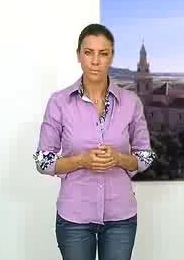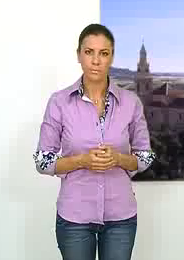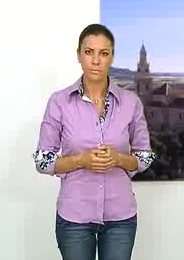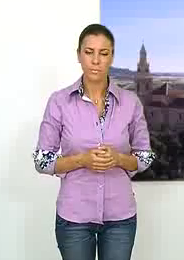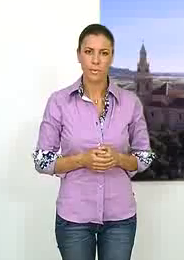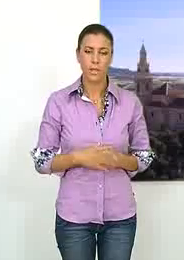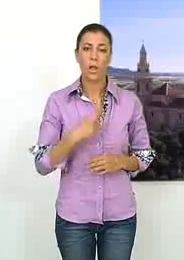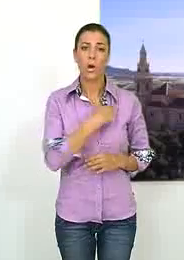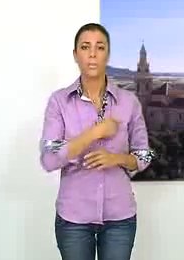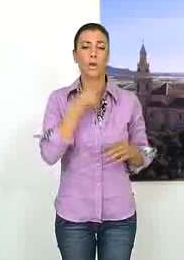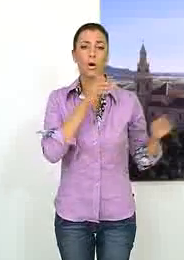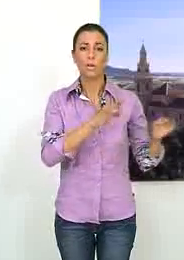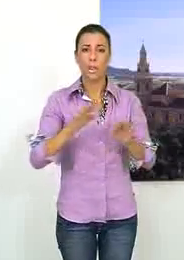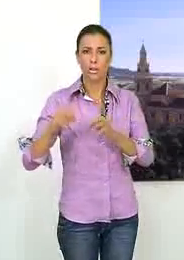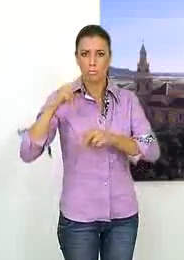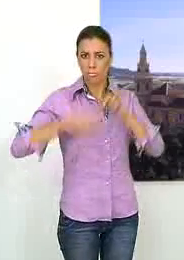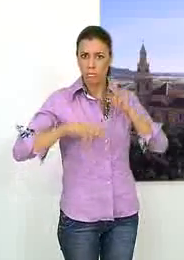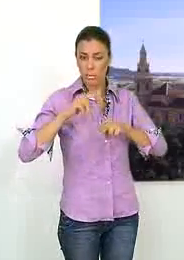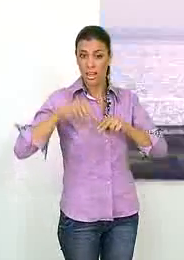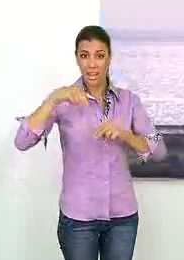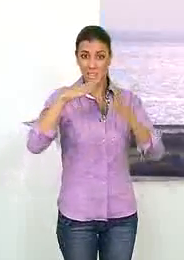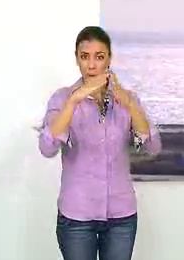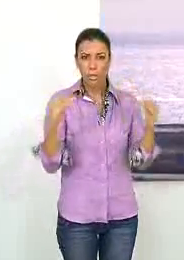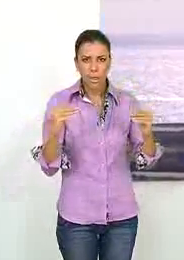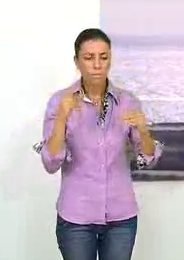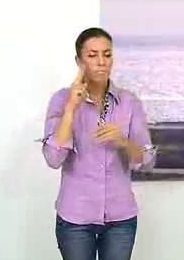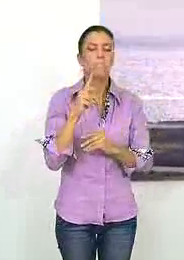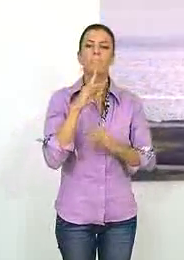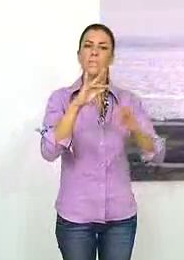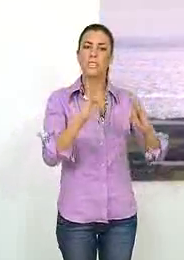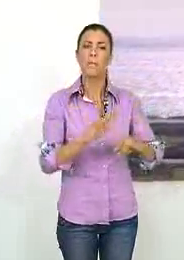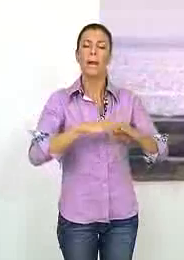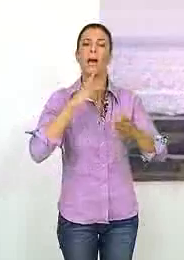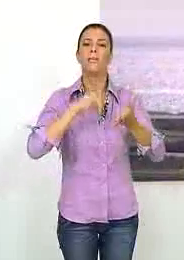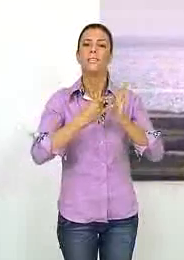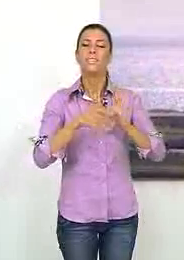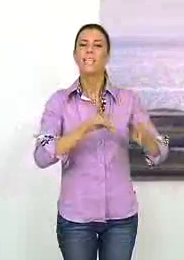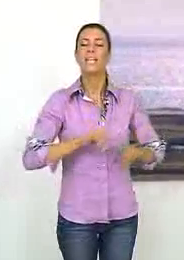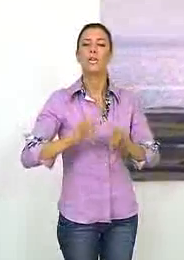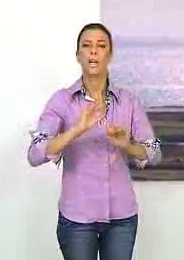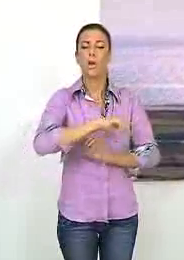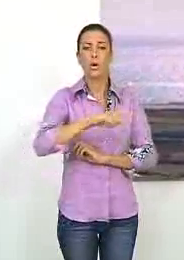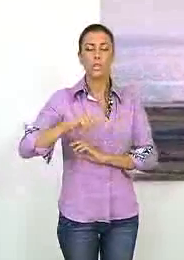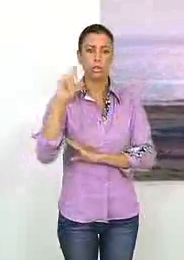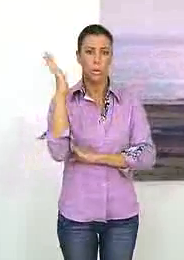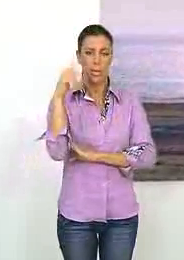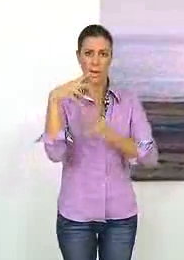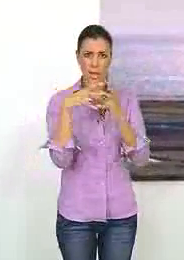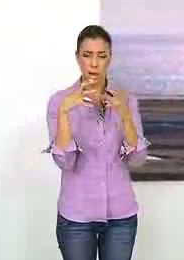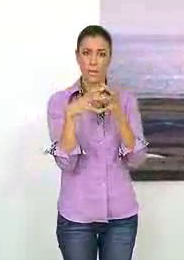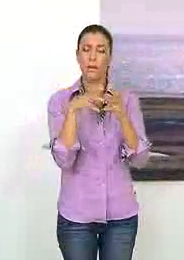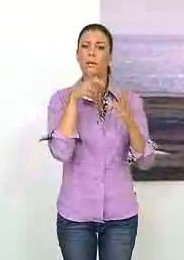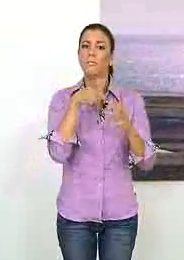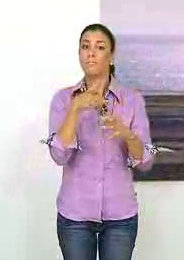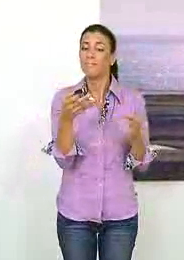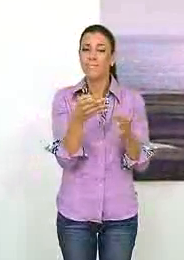La Comisión de Ordenación del Territorio y Urbanismo de Andalucía ha dado el visto bueno al Plan de Ordenación Territorial de la Costa Tropical de Granada y que